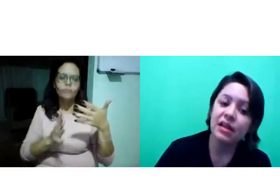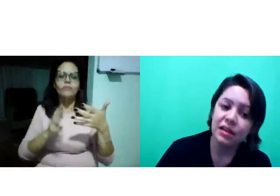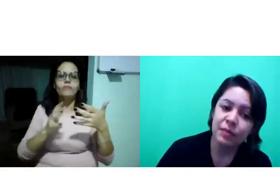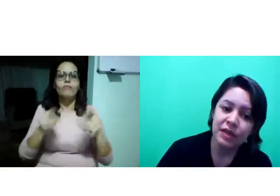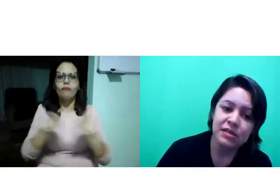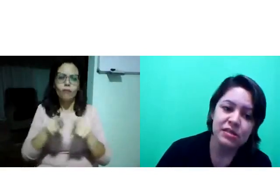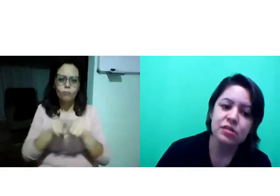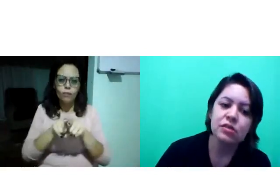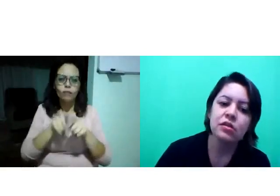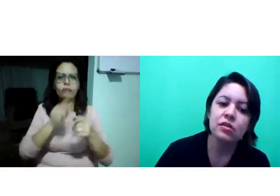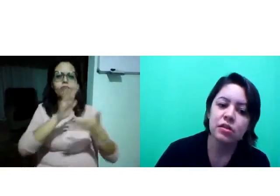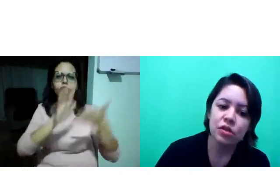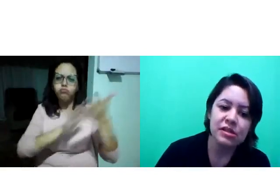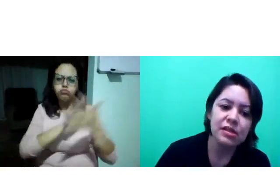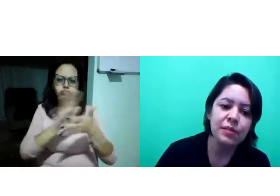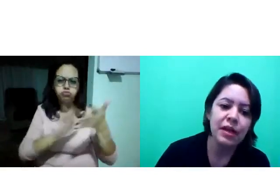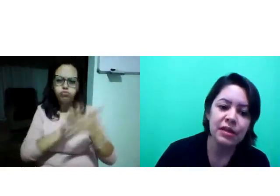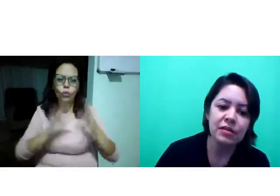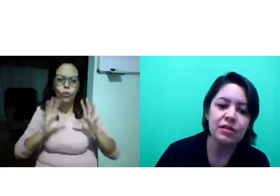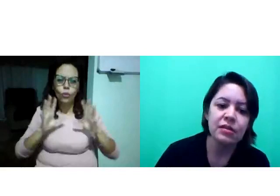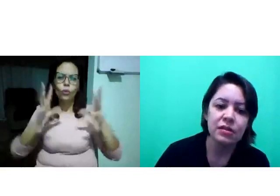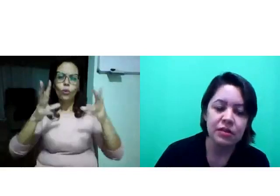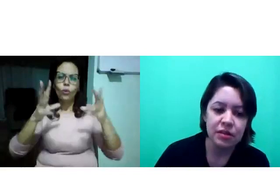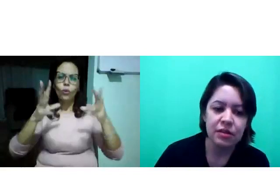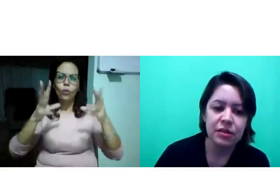E na Libras, nós também